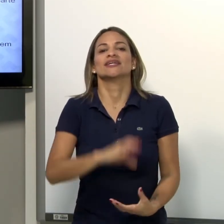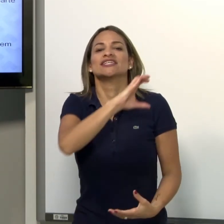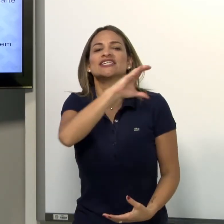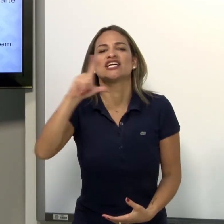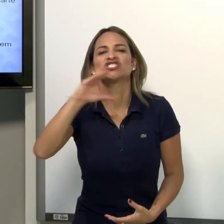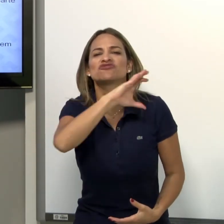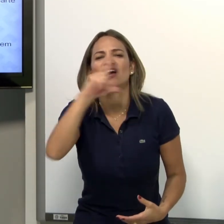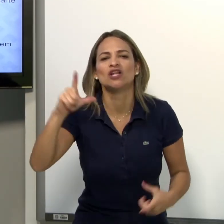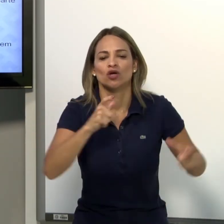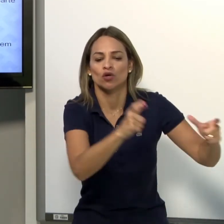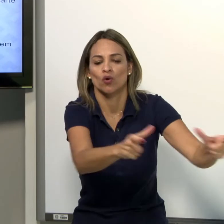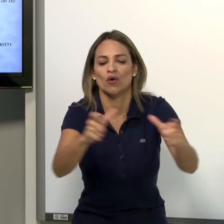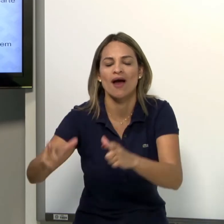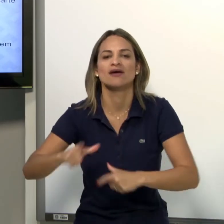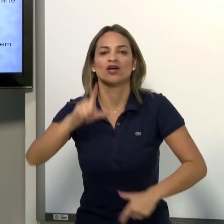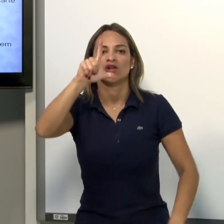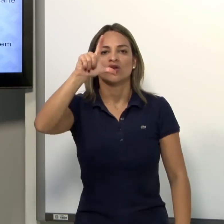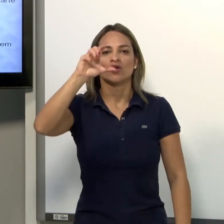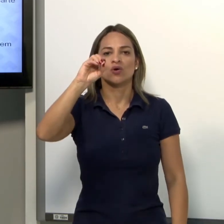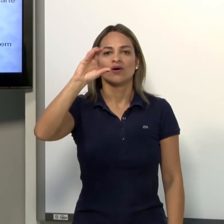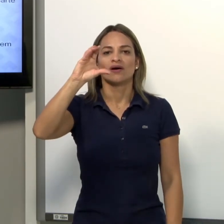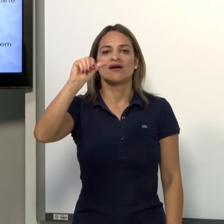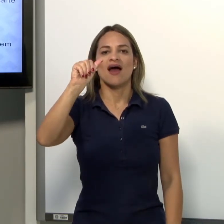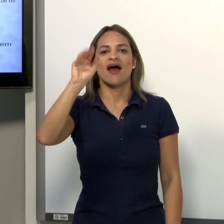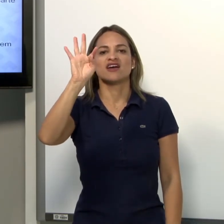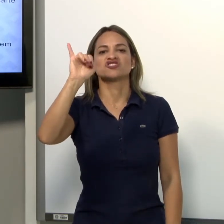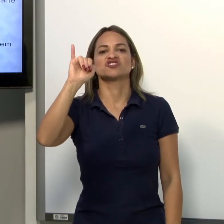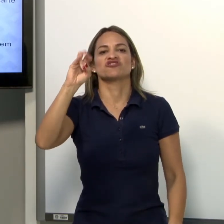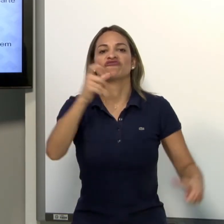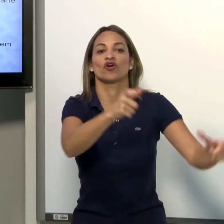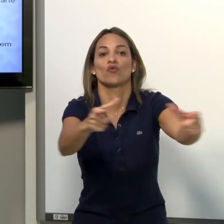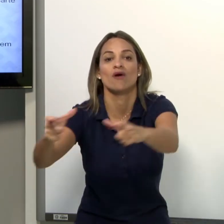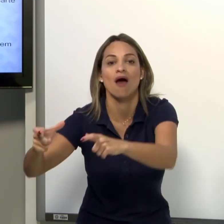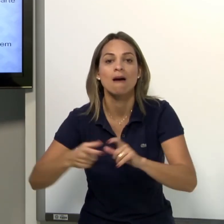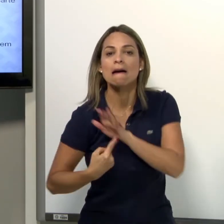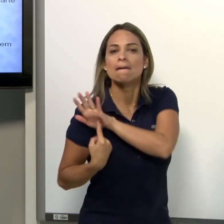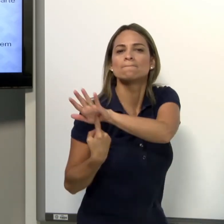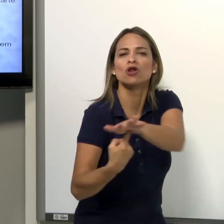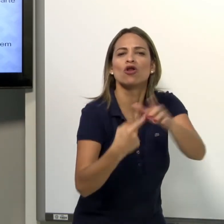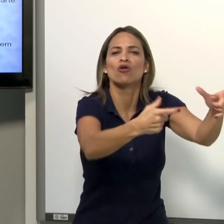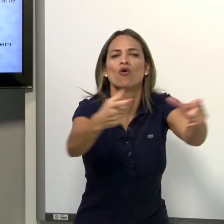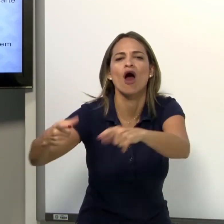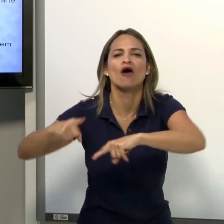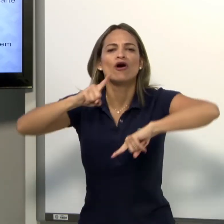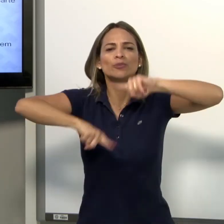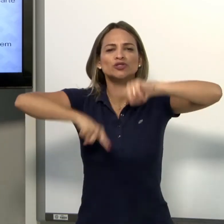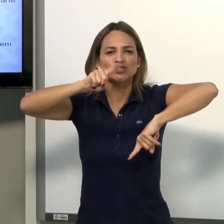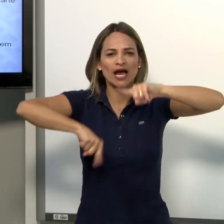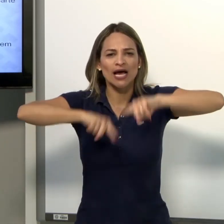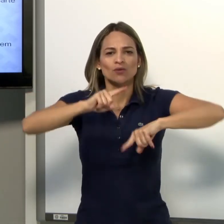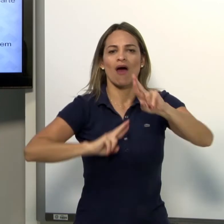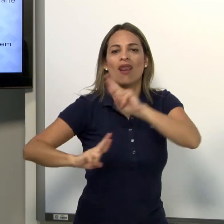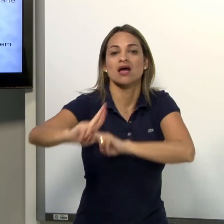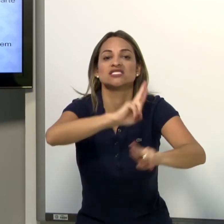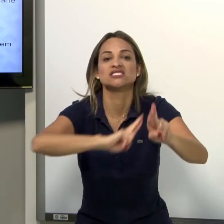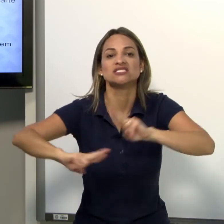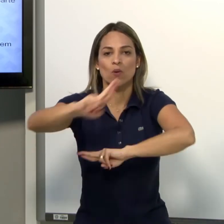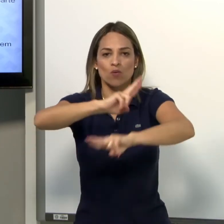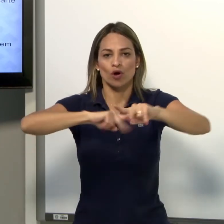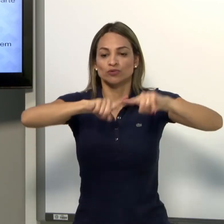E o classificador locativo? Ele retrata o objeto como um lugar determinado